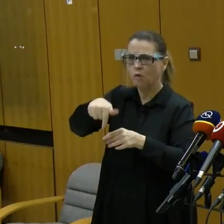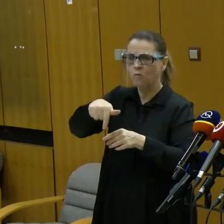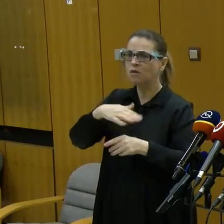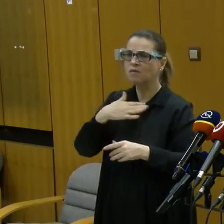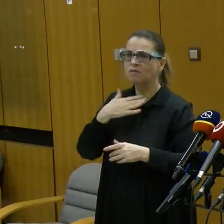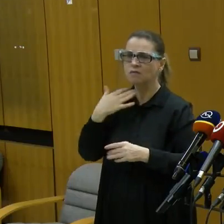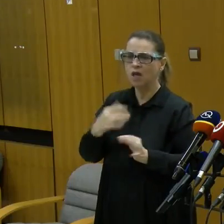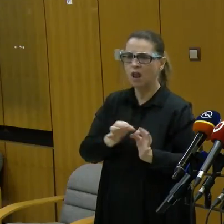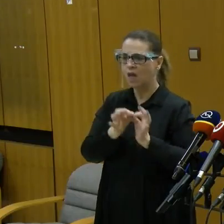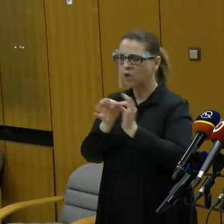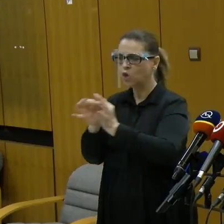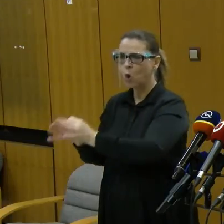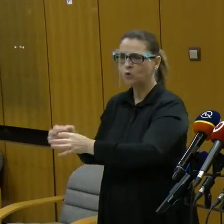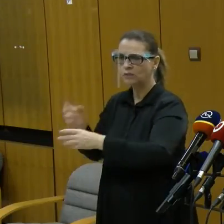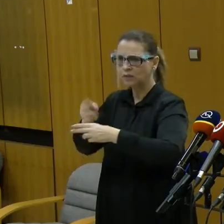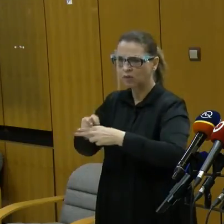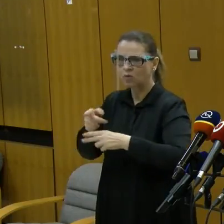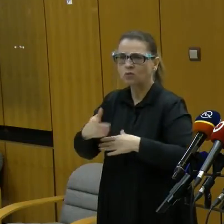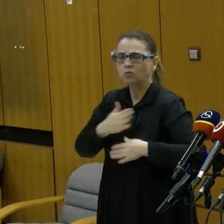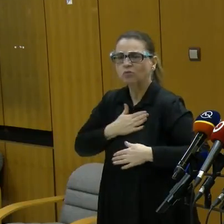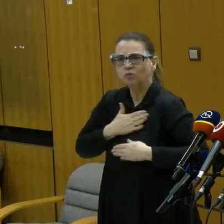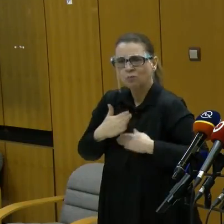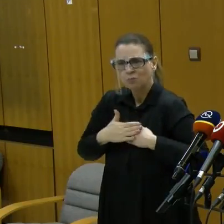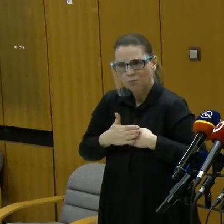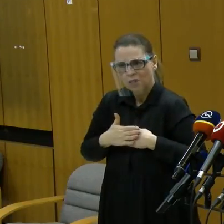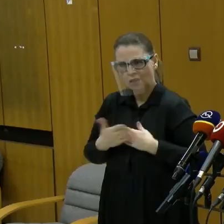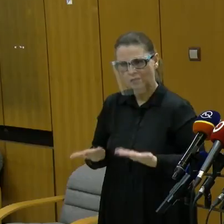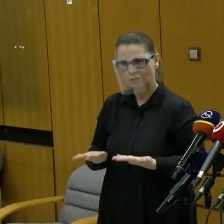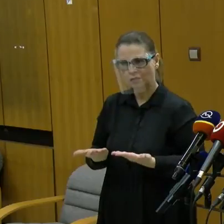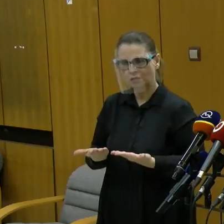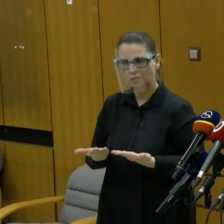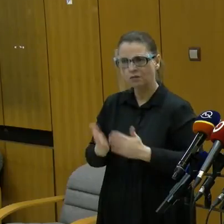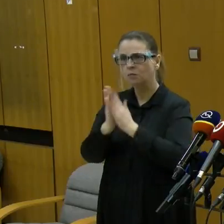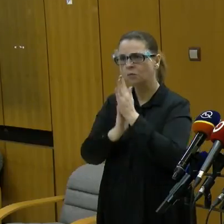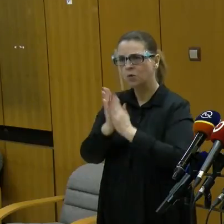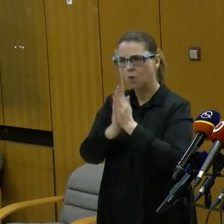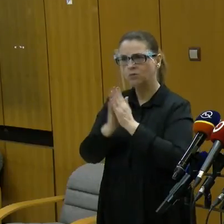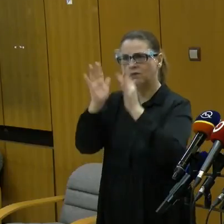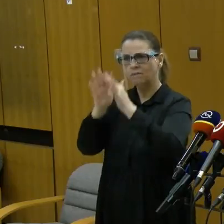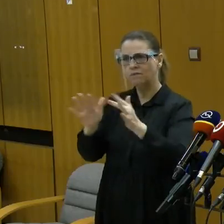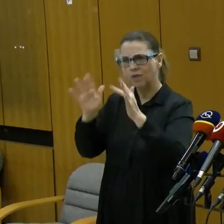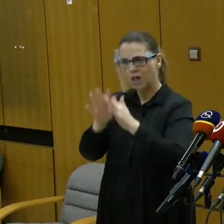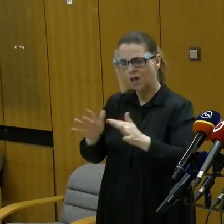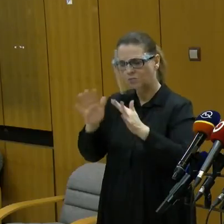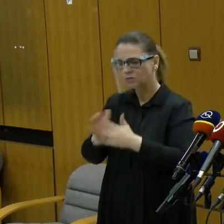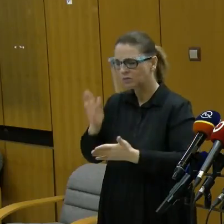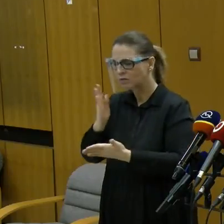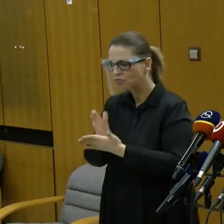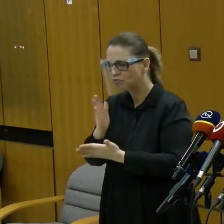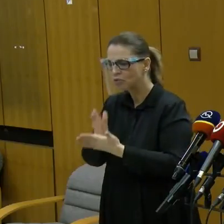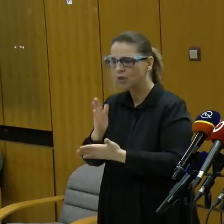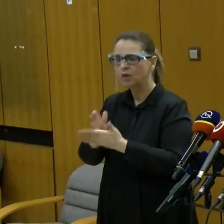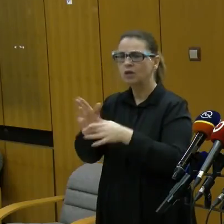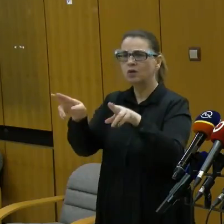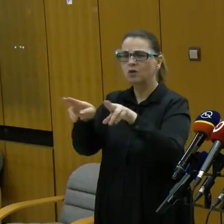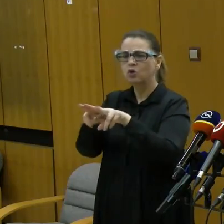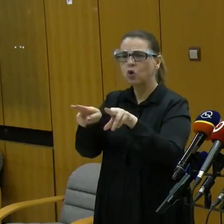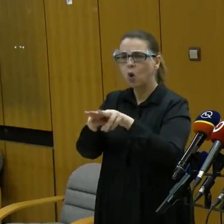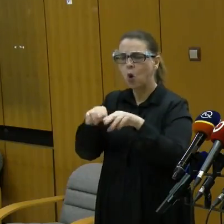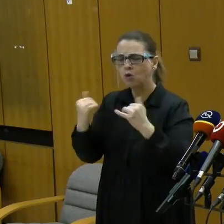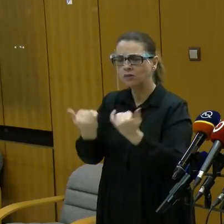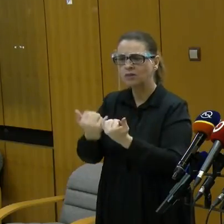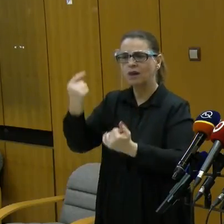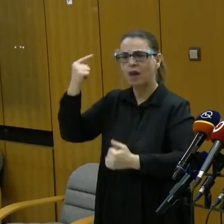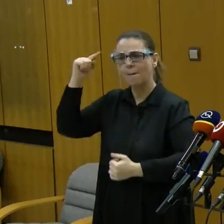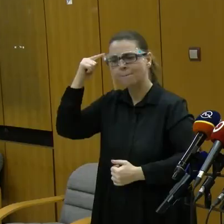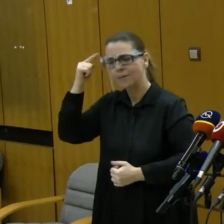Sú to naši blízky. Prosím, Vianoce sú miestom, kedy rodiny vždy mysleli aj na tých núdznych, na